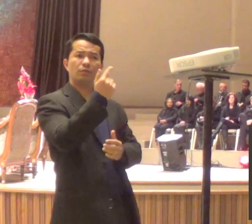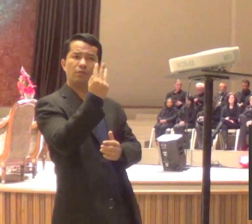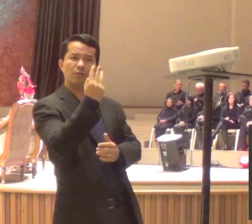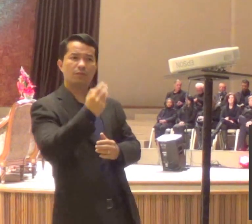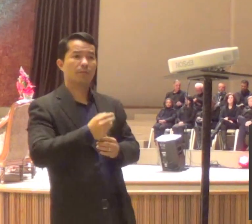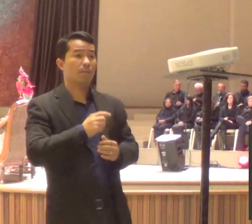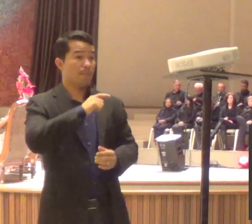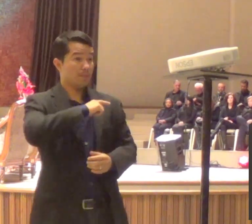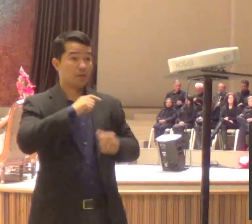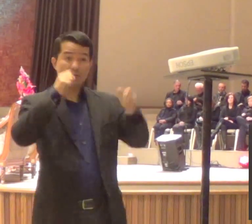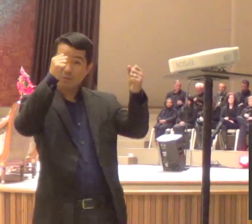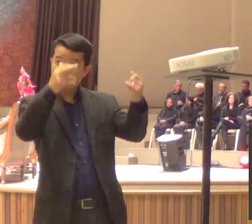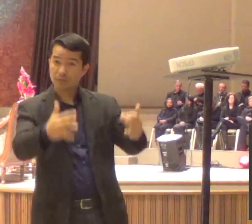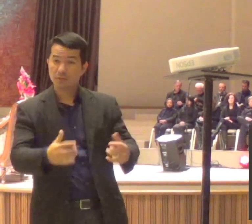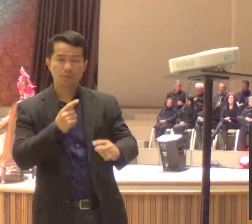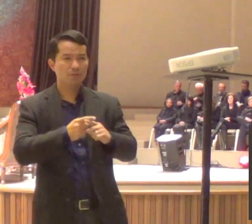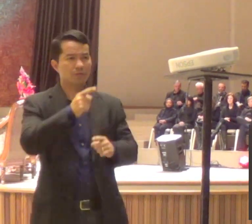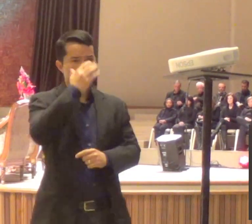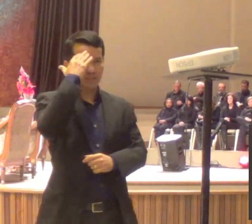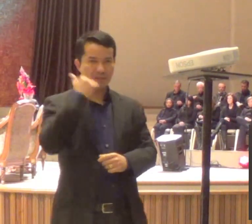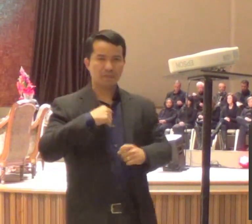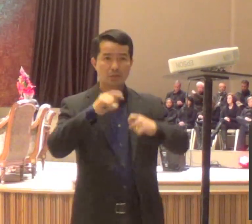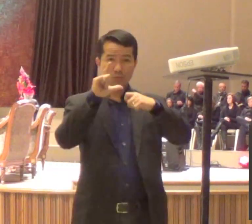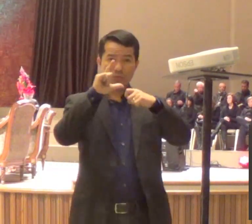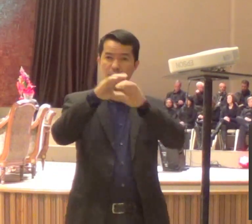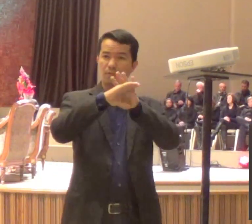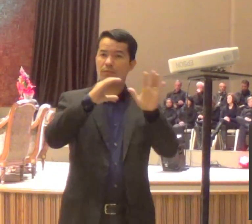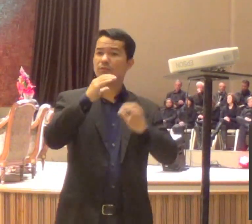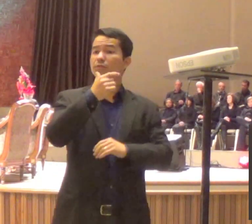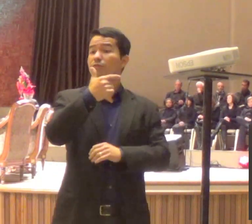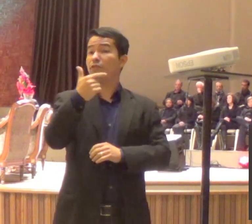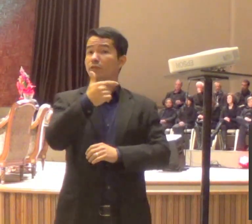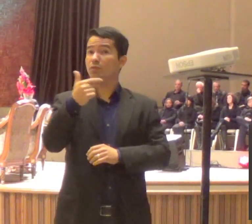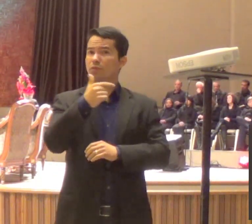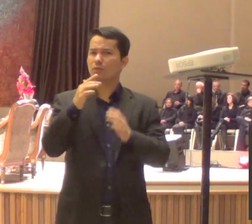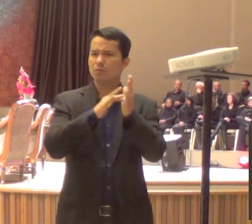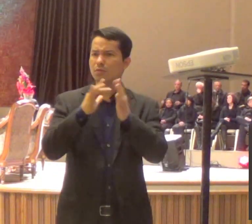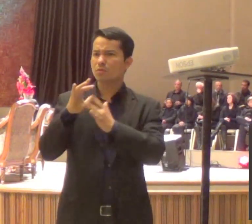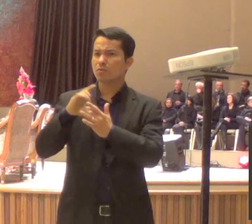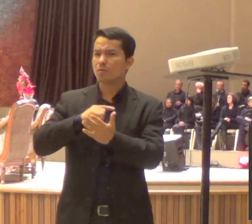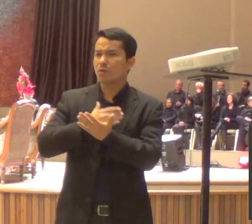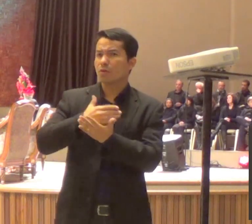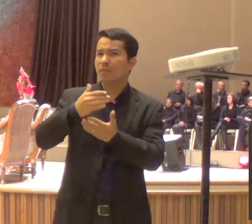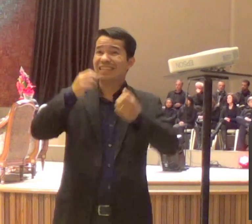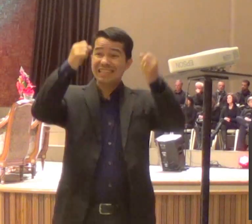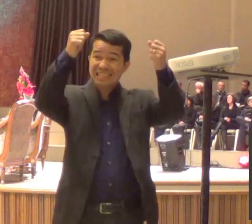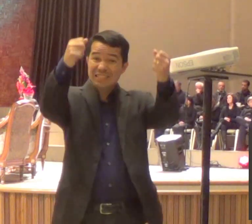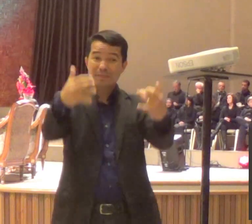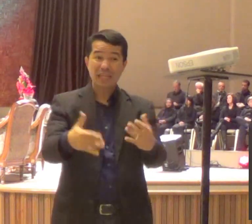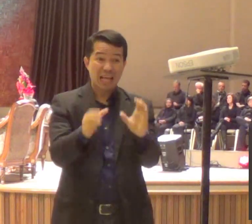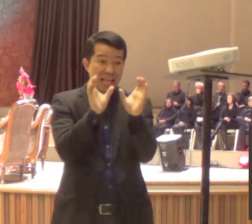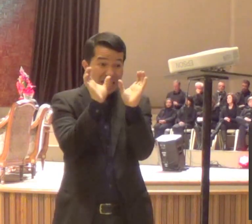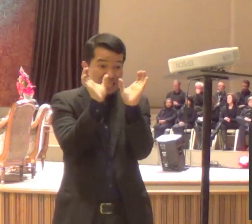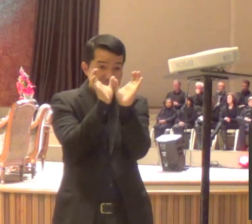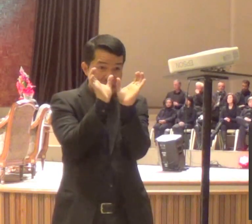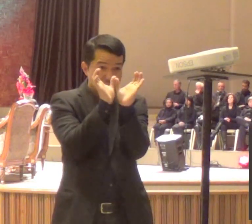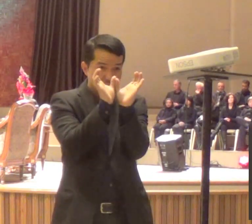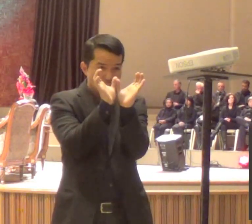texto de Lucas 22, Jesus vai instituir a ceia do Senhor, Ele vai aproveitar uma festa